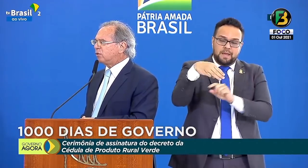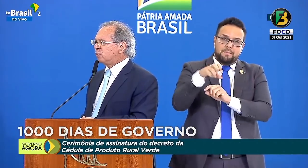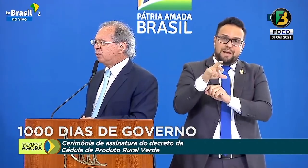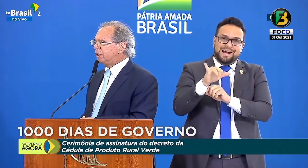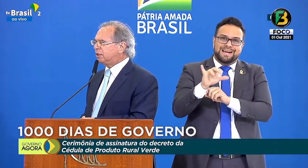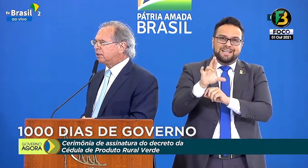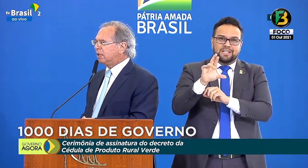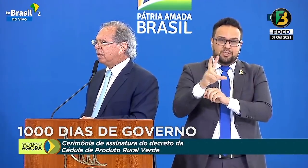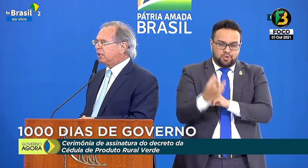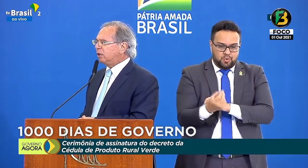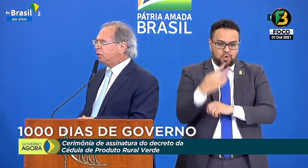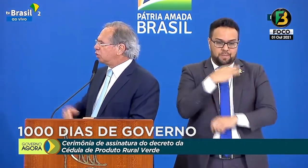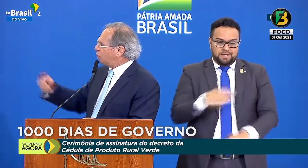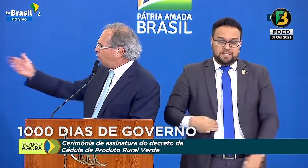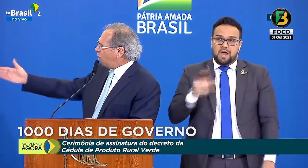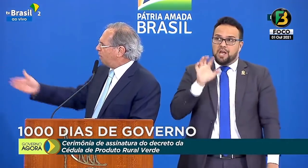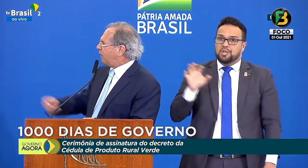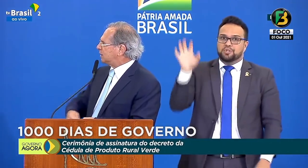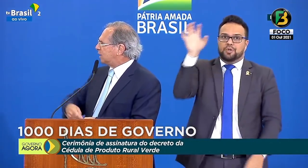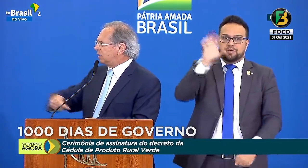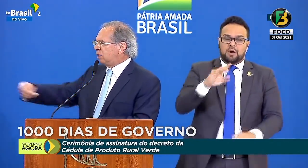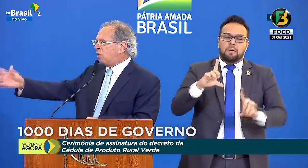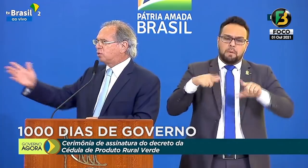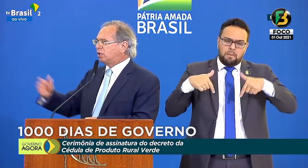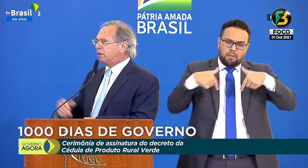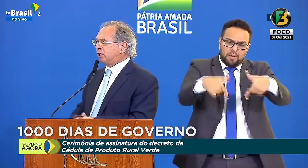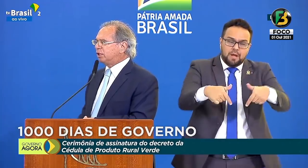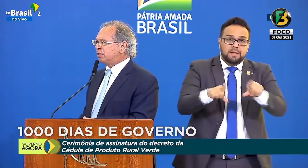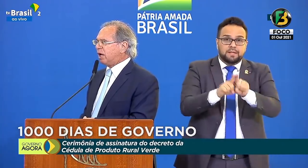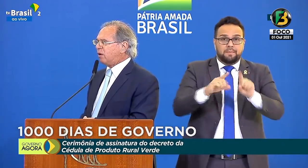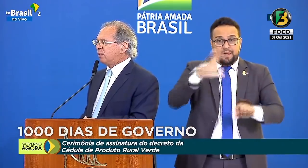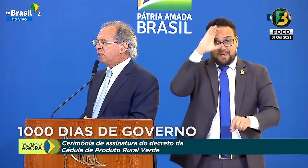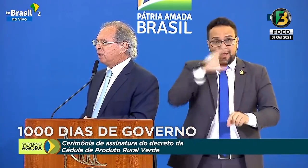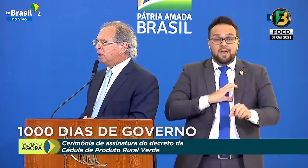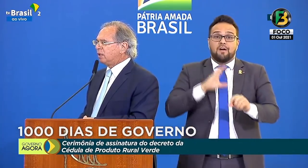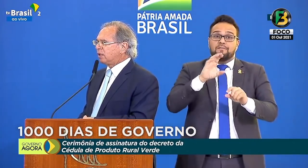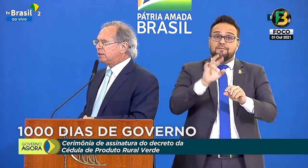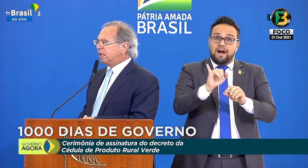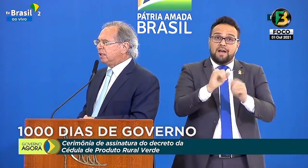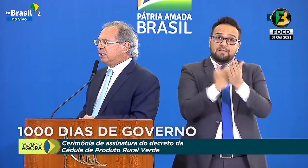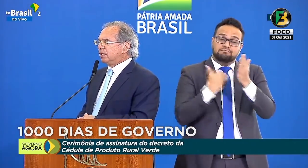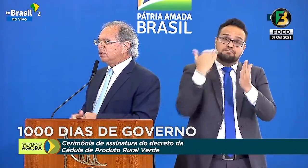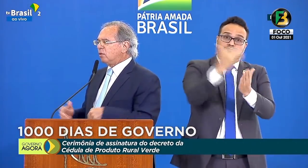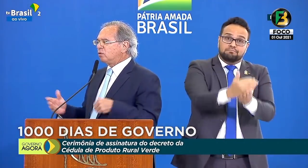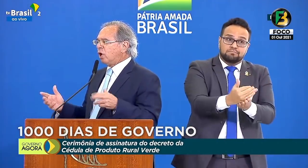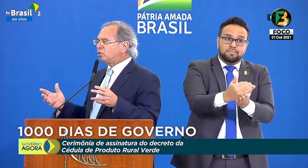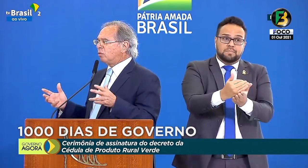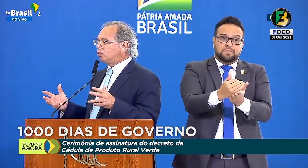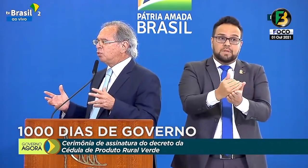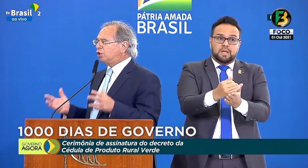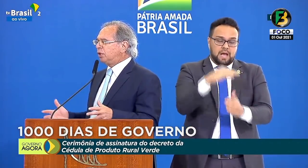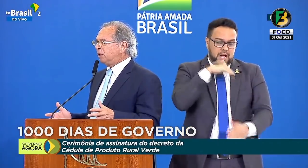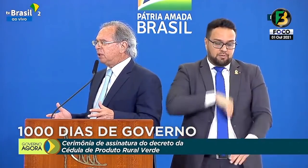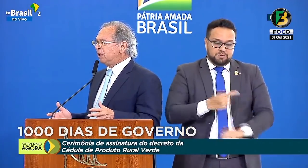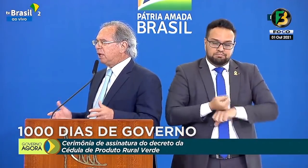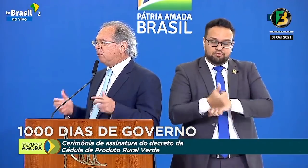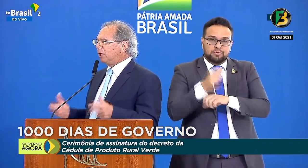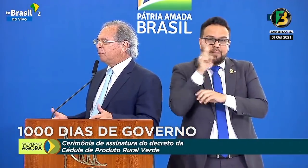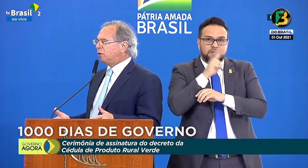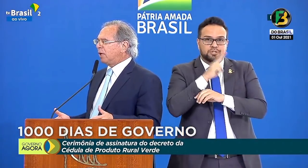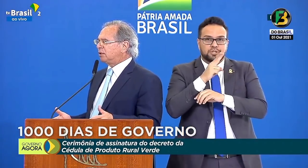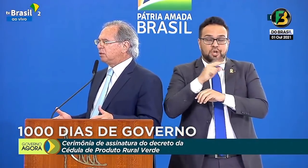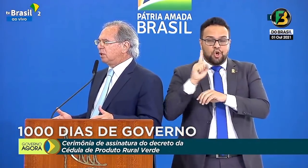ficaram inconcluídas, o ministro João Roma vai estender o auxílio emergencial. Quer dizer, então, nós somos um time